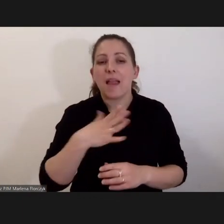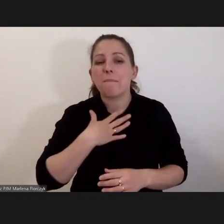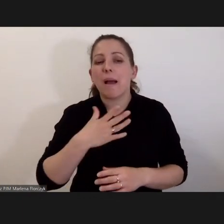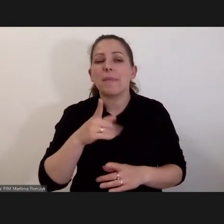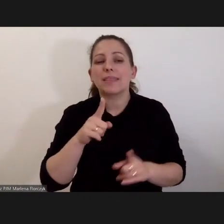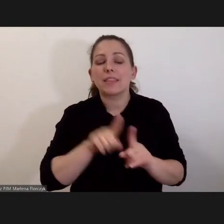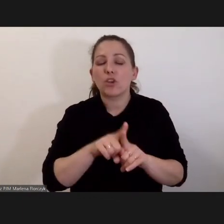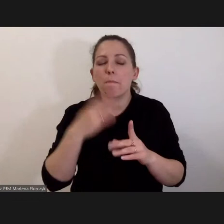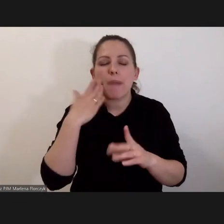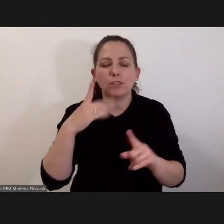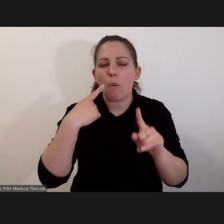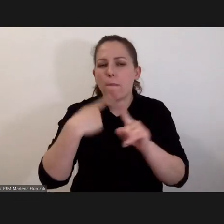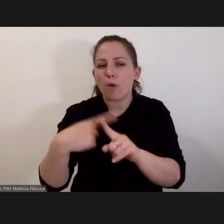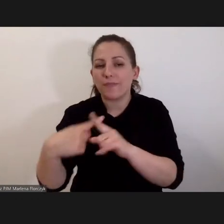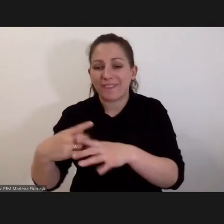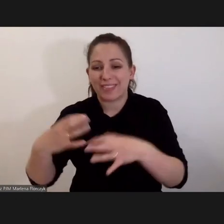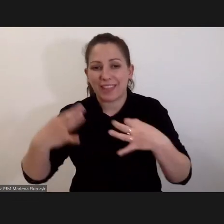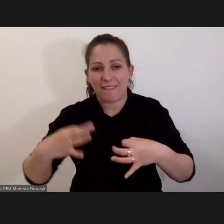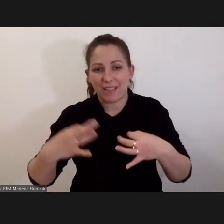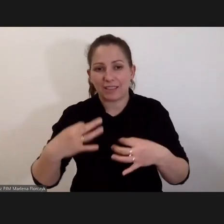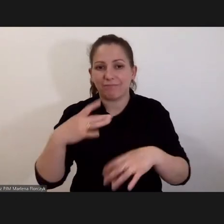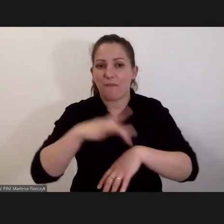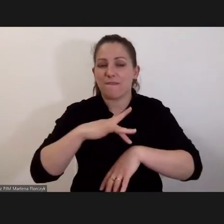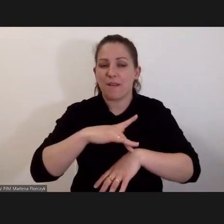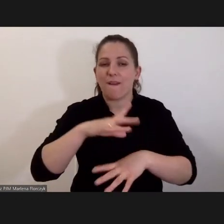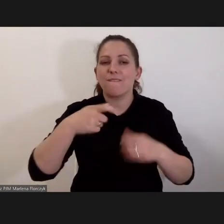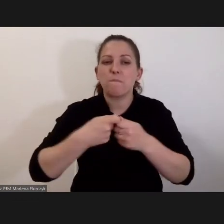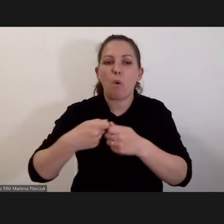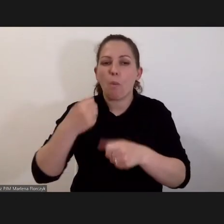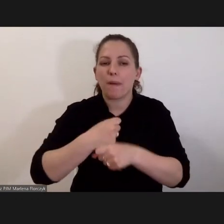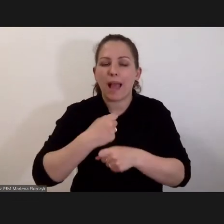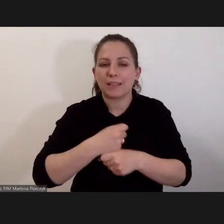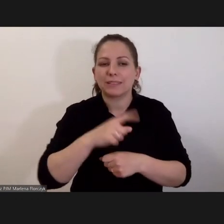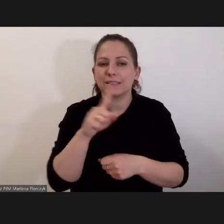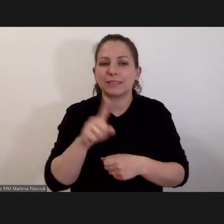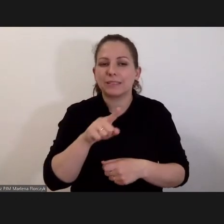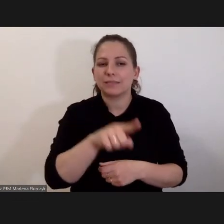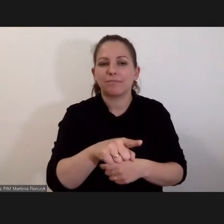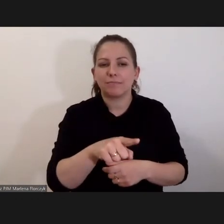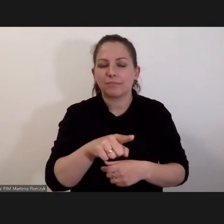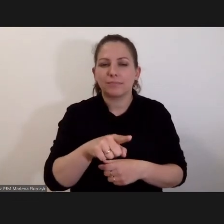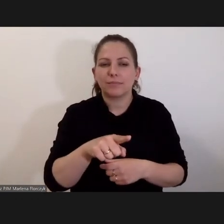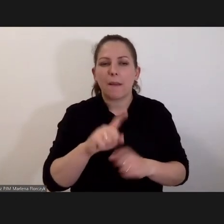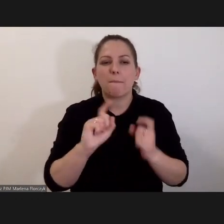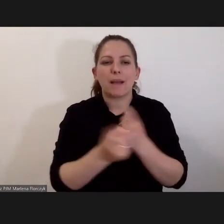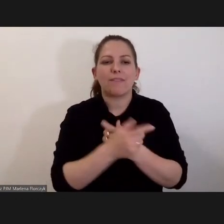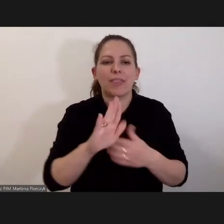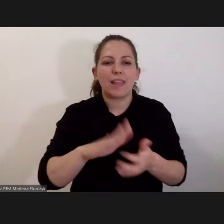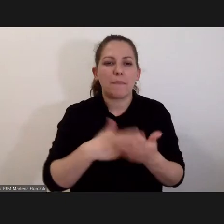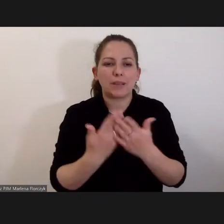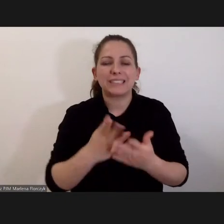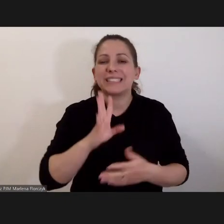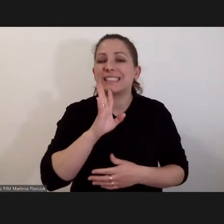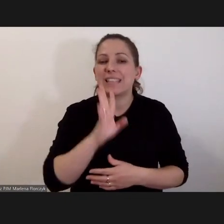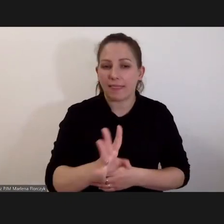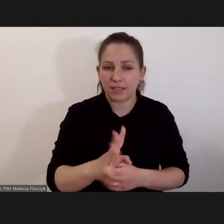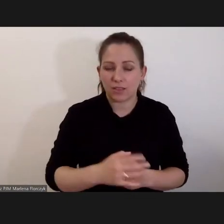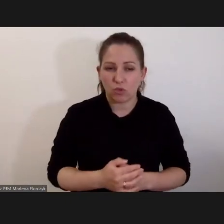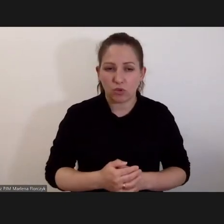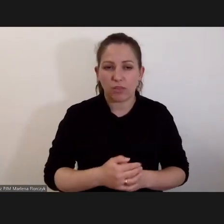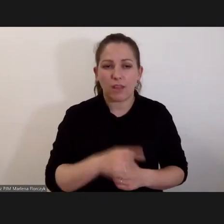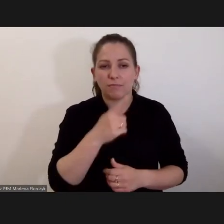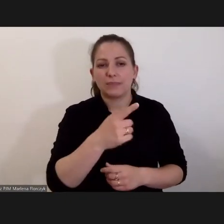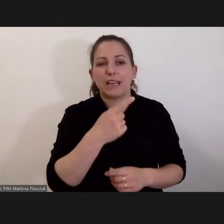pozytywne już w tej chwili rezultaty współpracy z takimi państwami, jak na przykład Stany Zjednoczone, bo bardzo